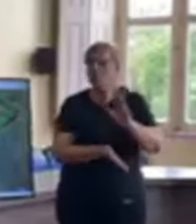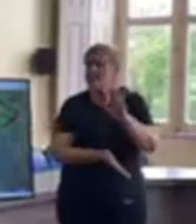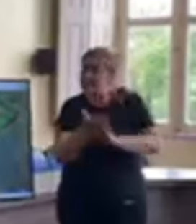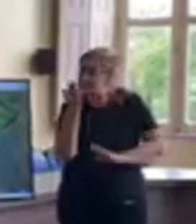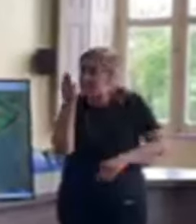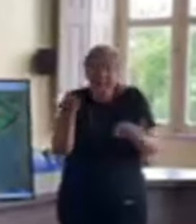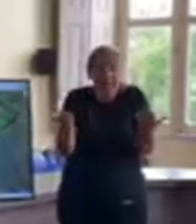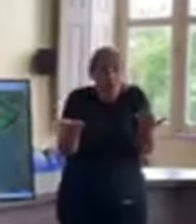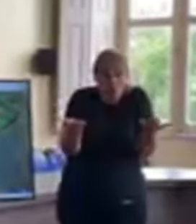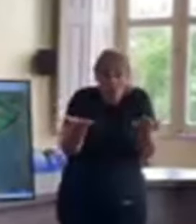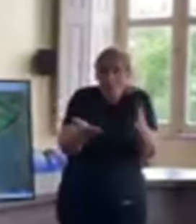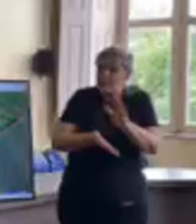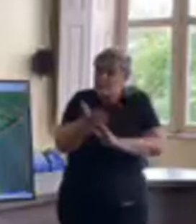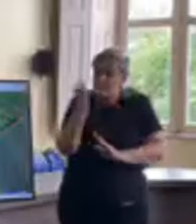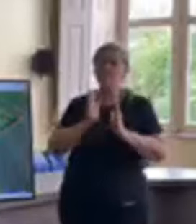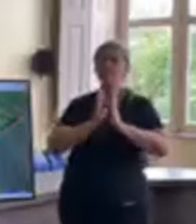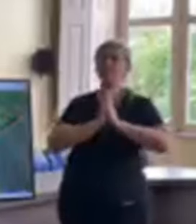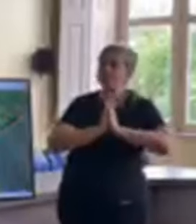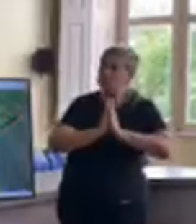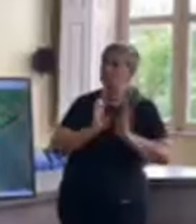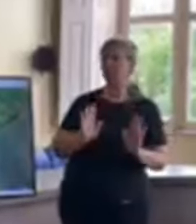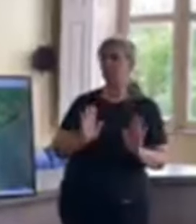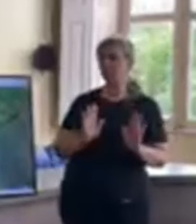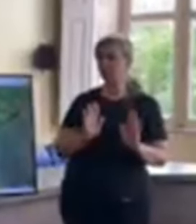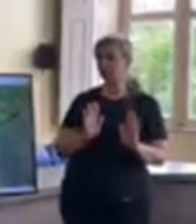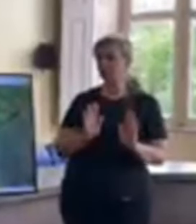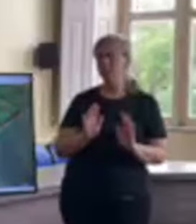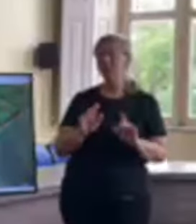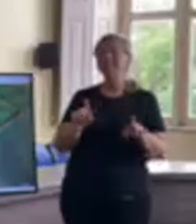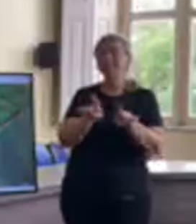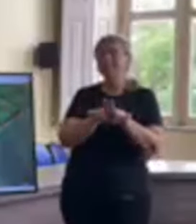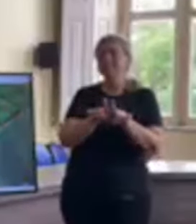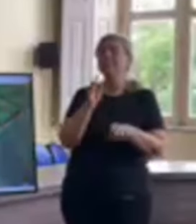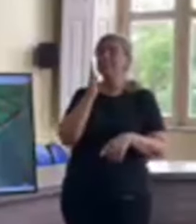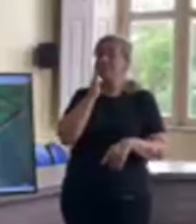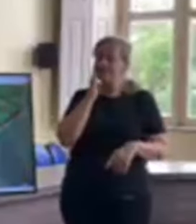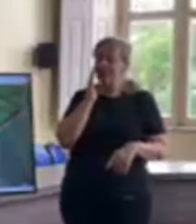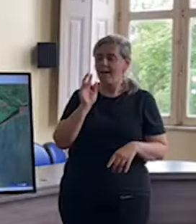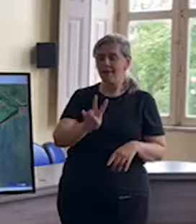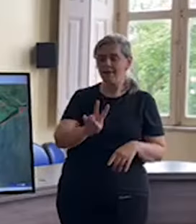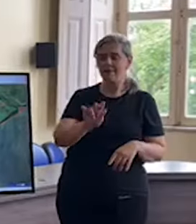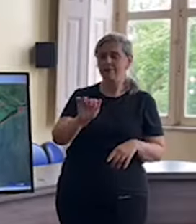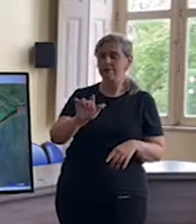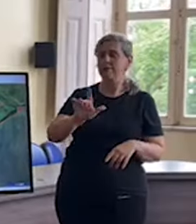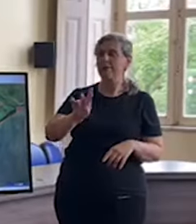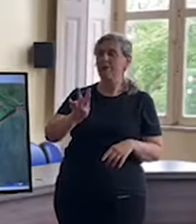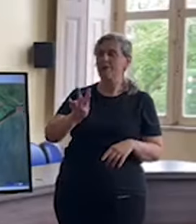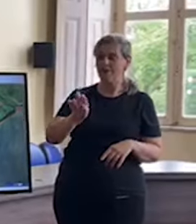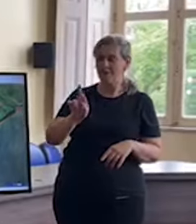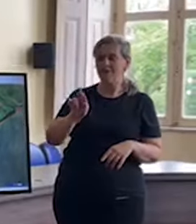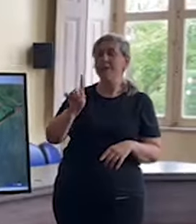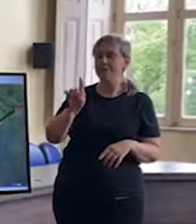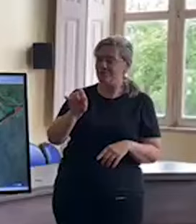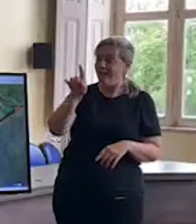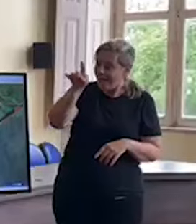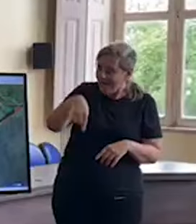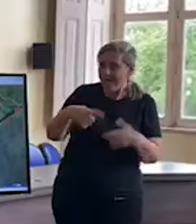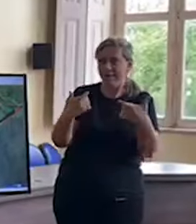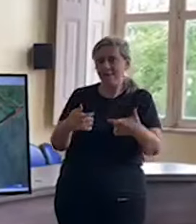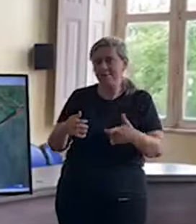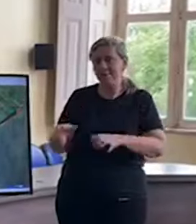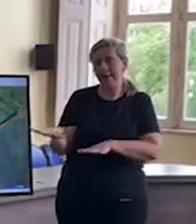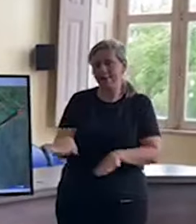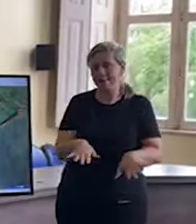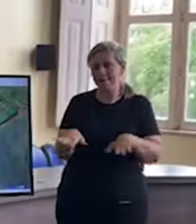imediatamente, mas a gente costuma ver o Valverde inundado nas grandes cheias. Mas agora nós estamos pedindo que